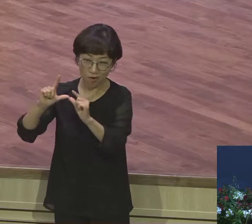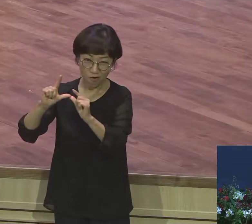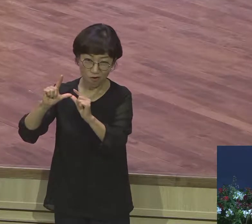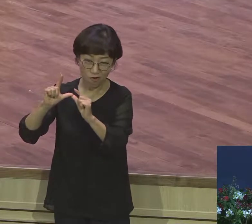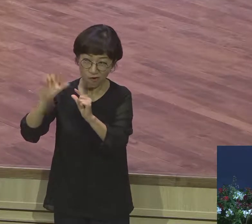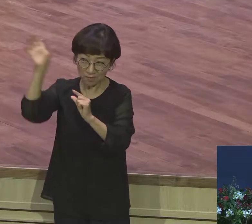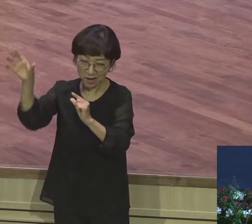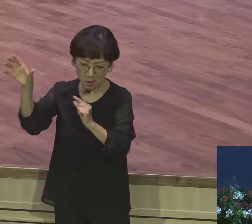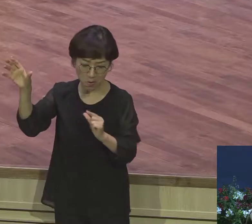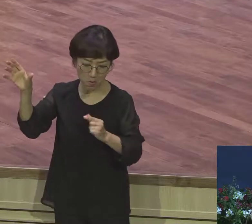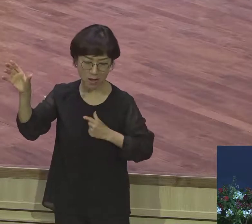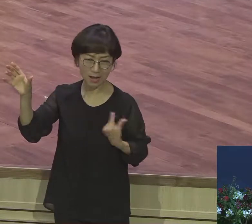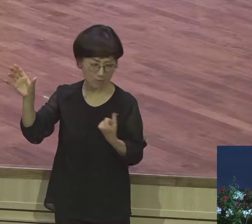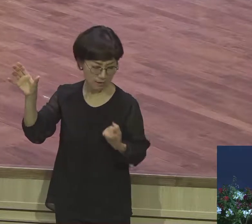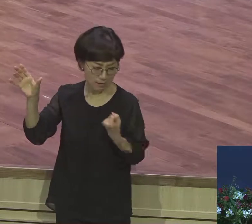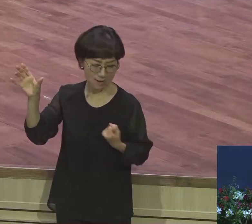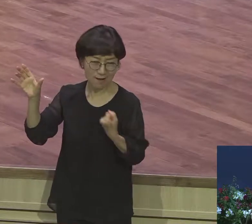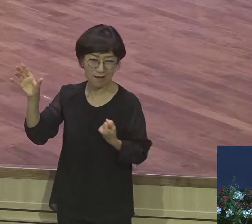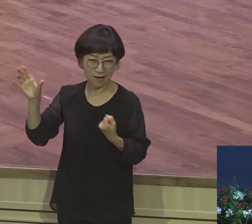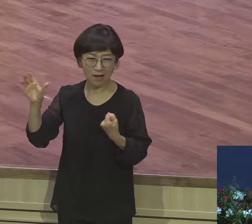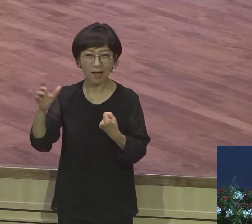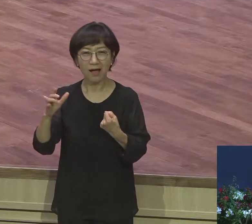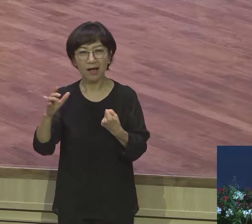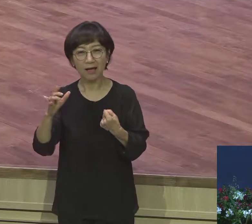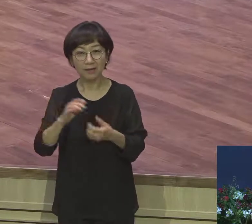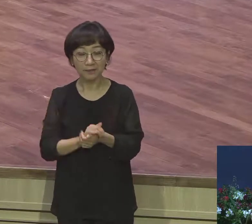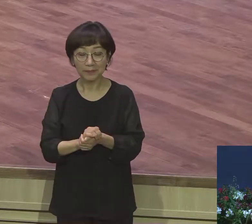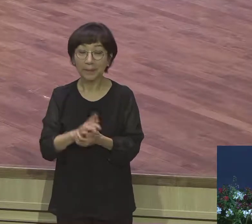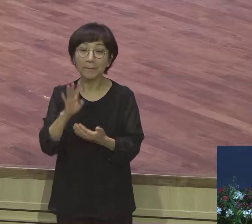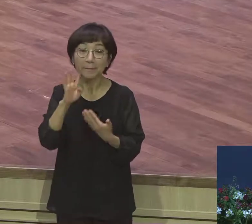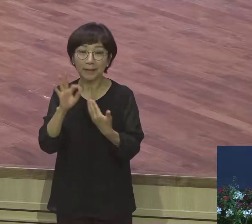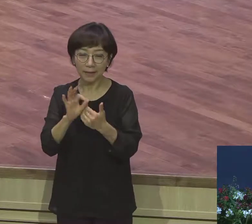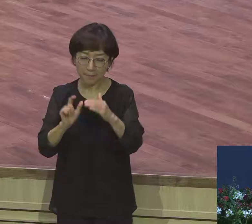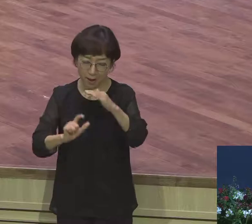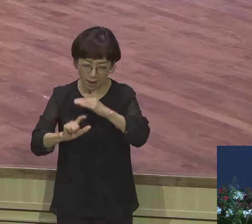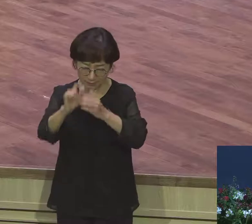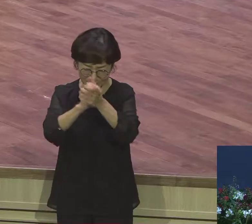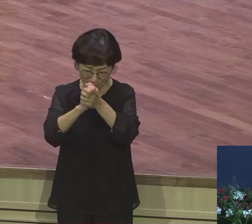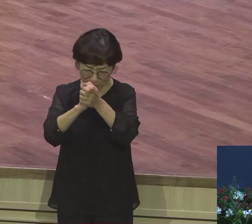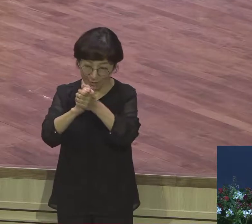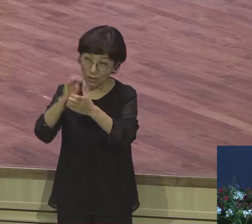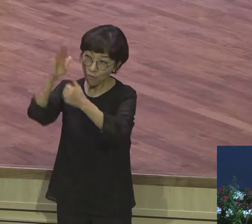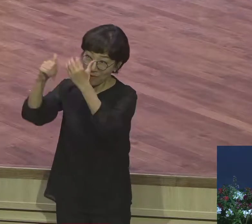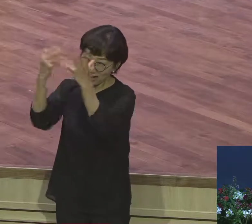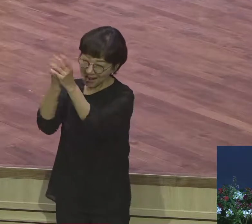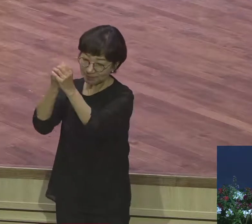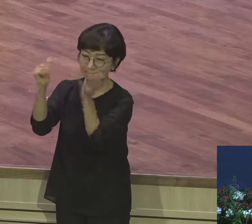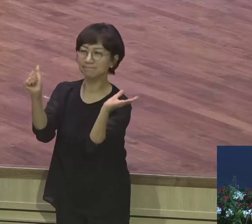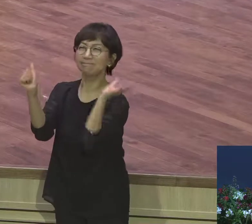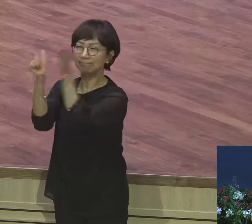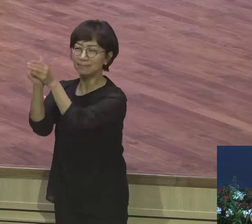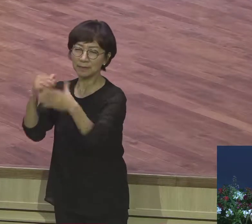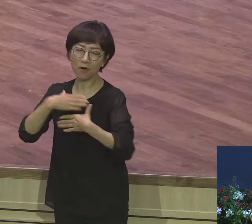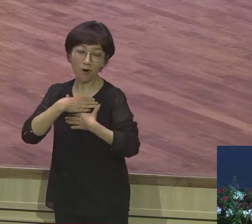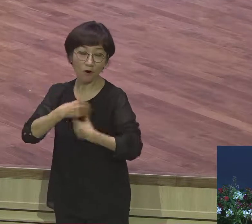밤새도록 기도했으면 하나님께 맡기고 편안한 마음으로 가야 되는데 편안한 마음이 와야 되는데